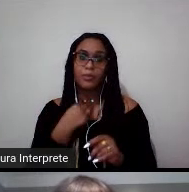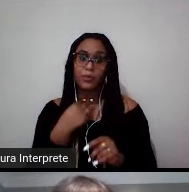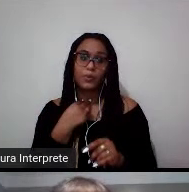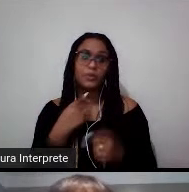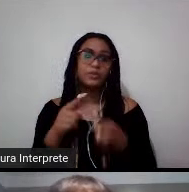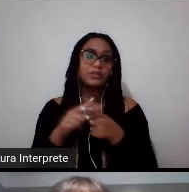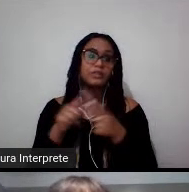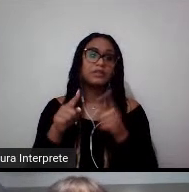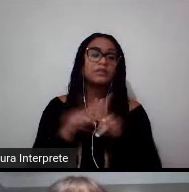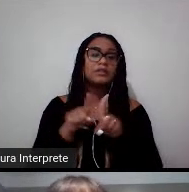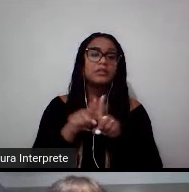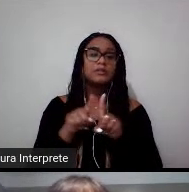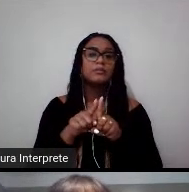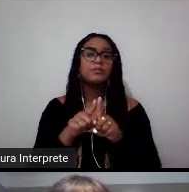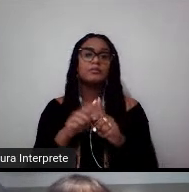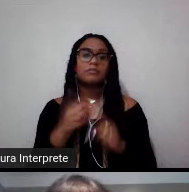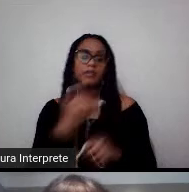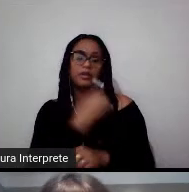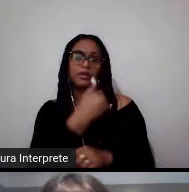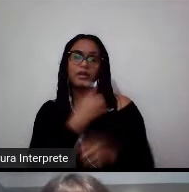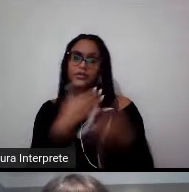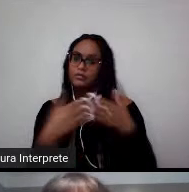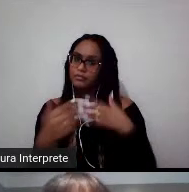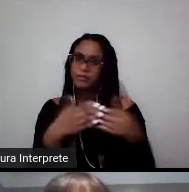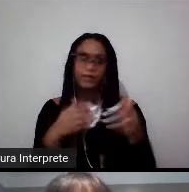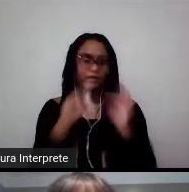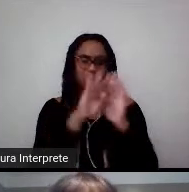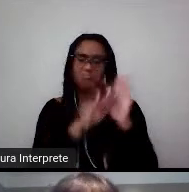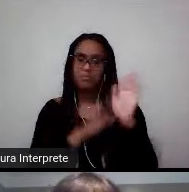aqui na tela, qualquer pessoa pode se inscrever.